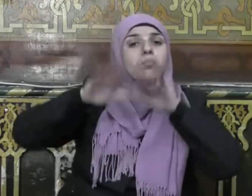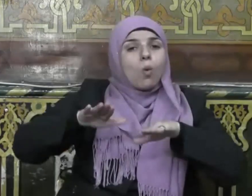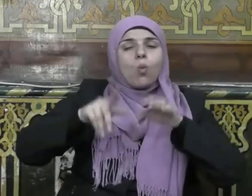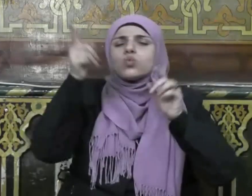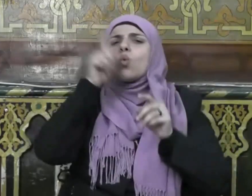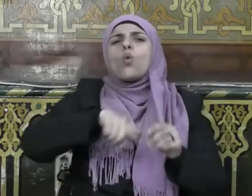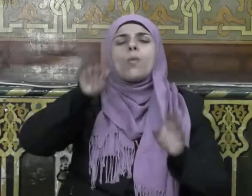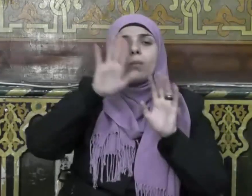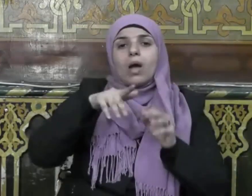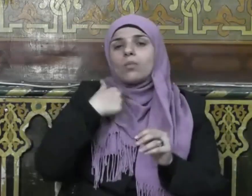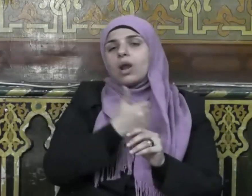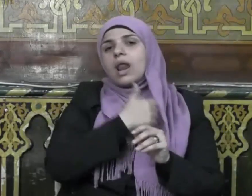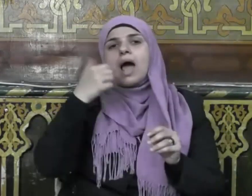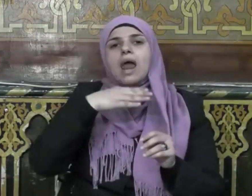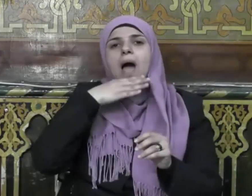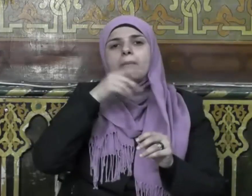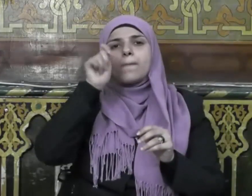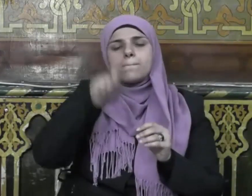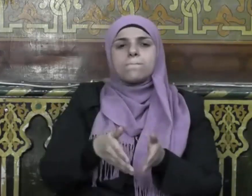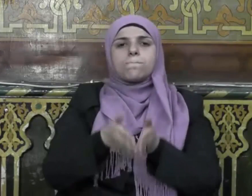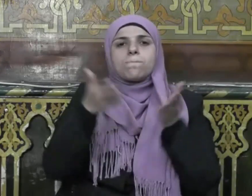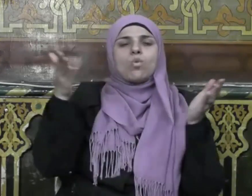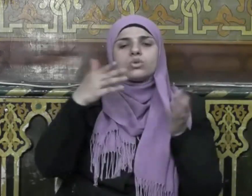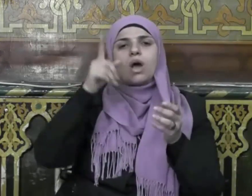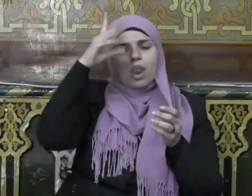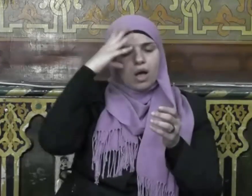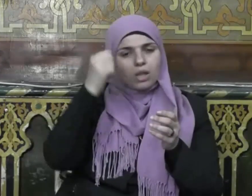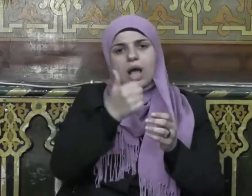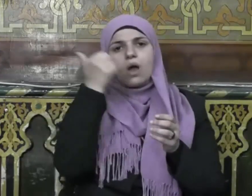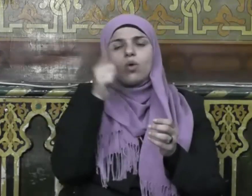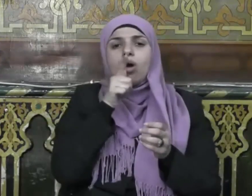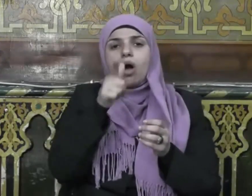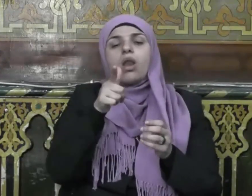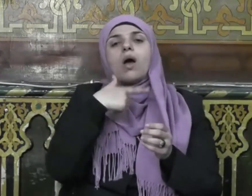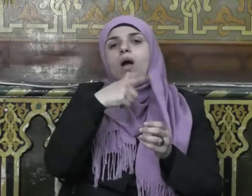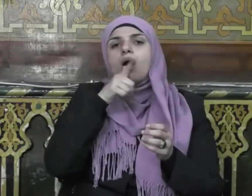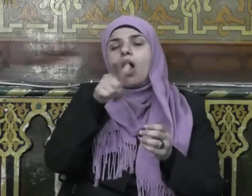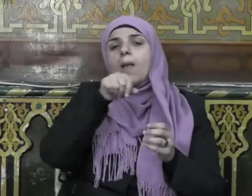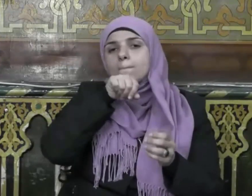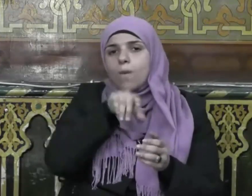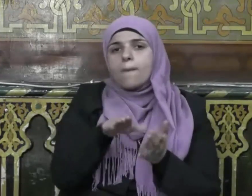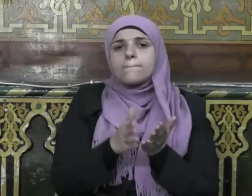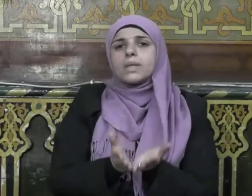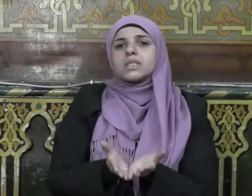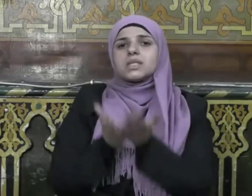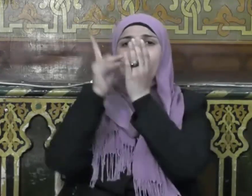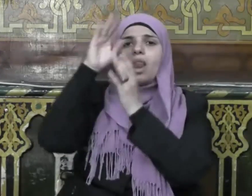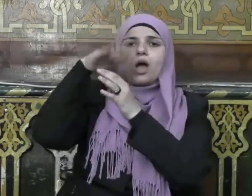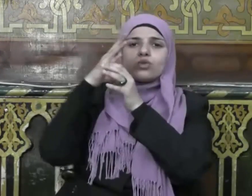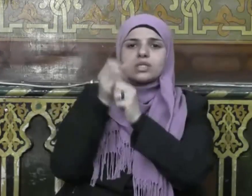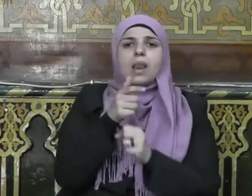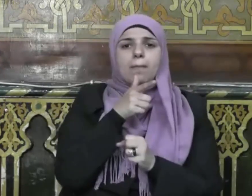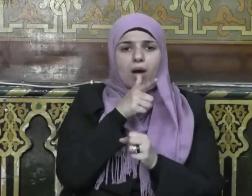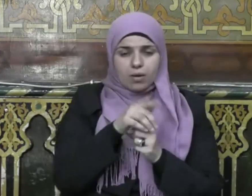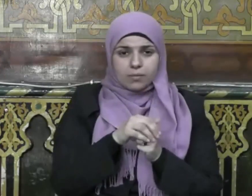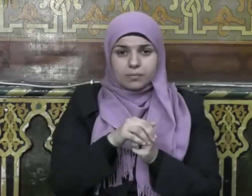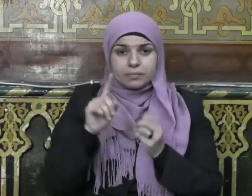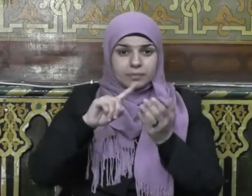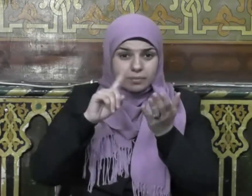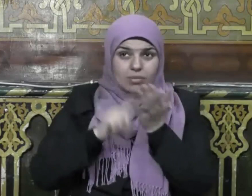أبي موسى رضي الله عنه قال قال رسول الله صلى الله عليه وسلم إن الله